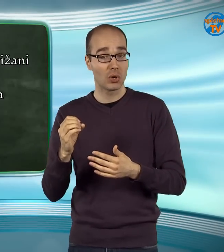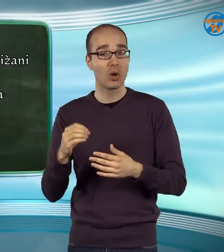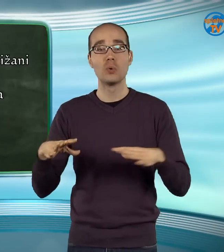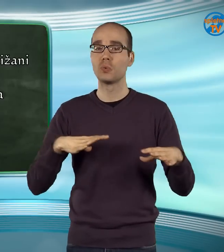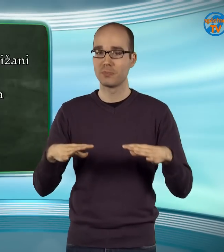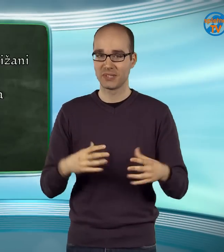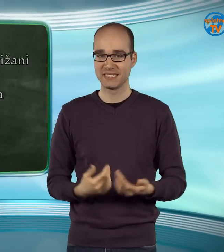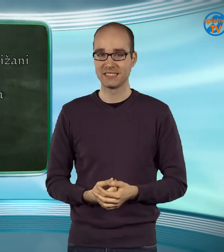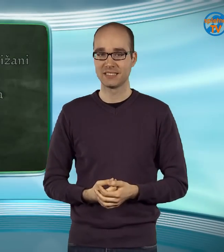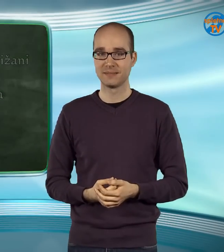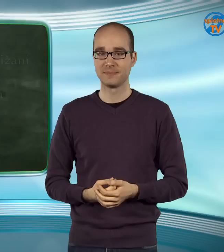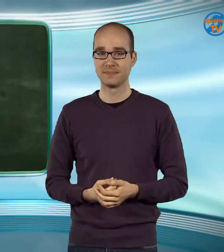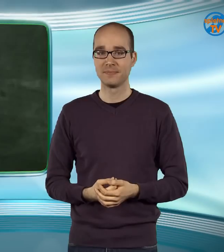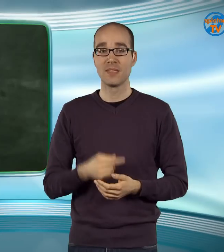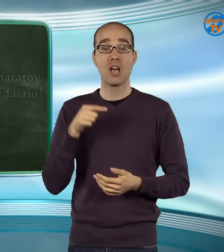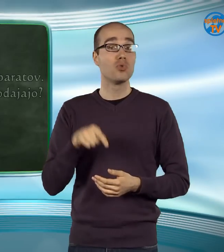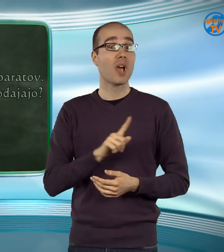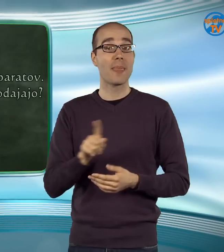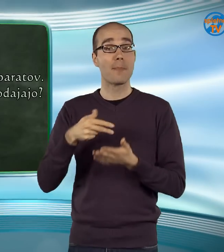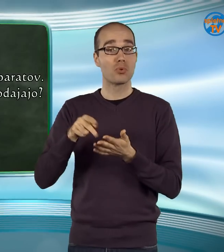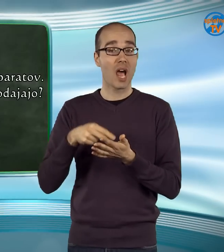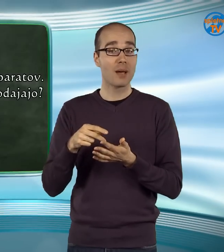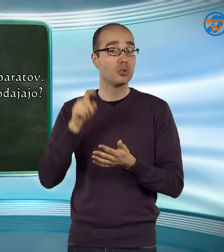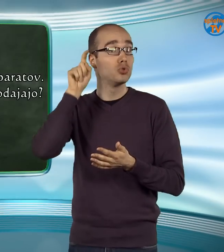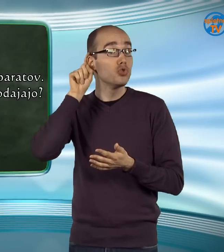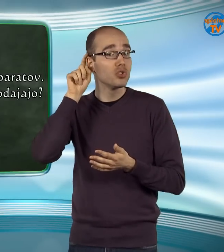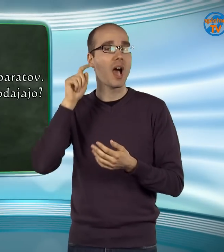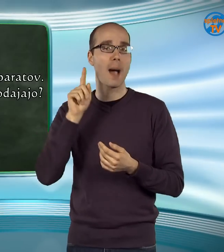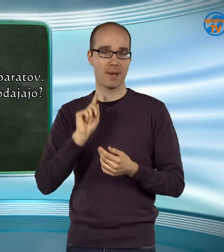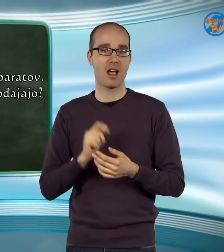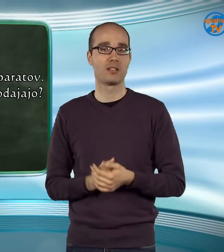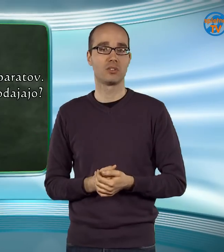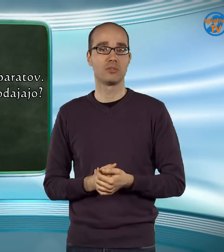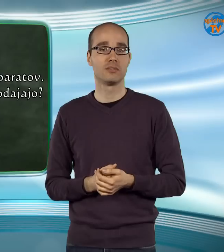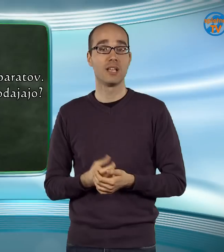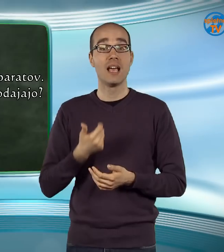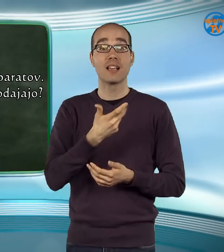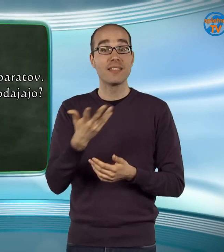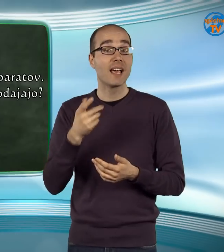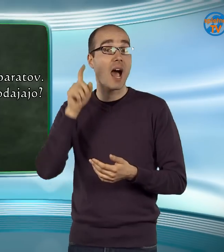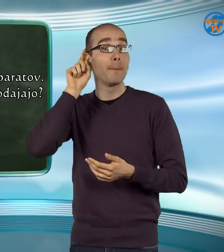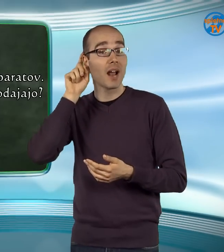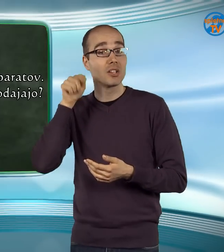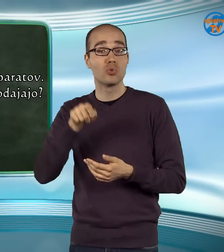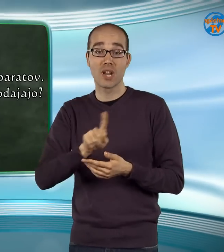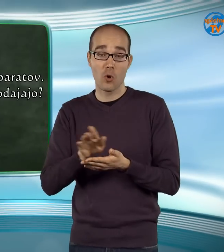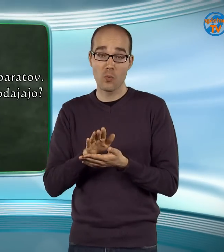Gospodinski. Tukaj ne prodajajo slušnih aparatov. Katerih aparatov tukaj ne